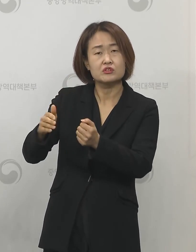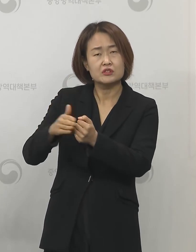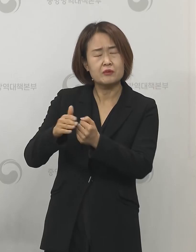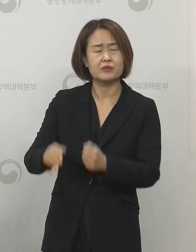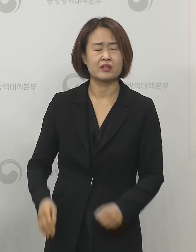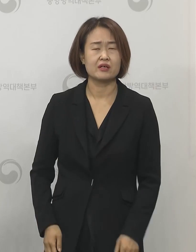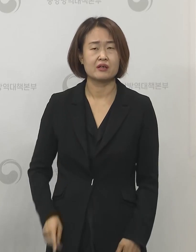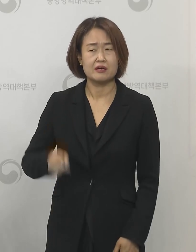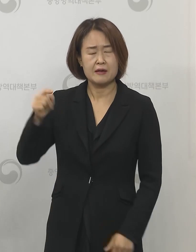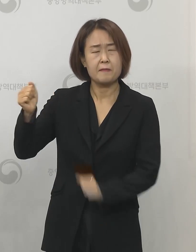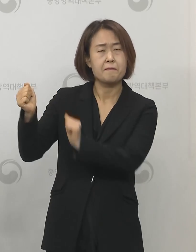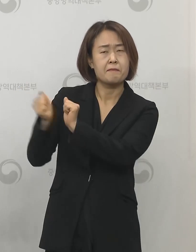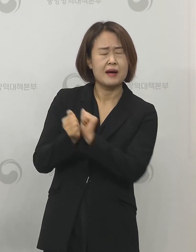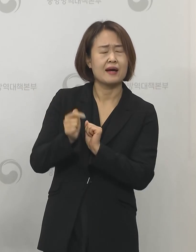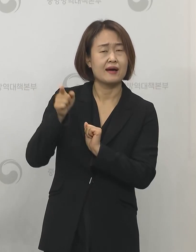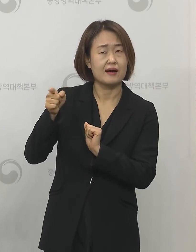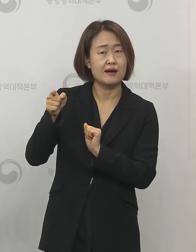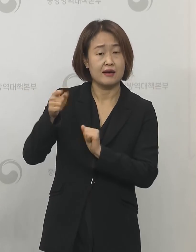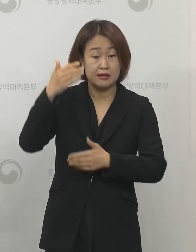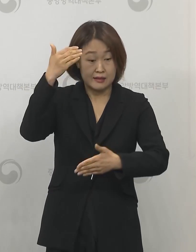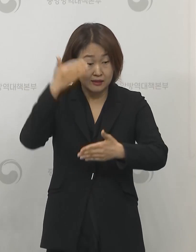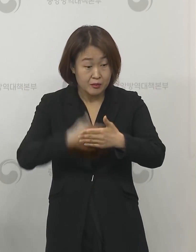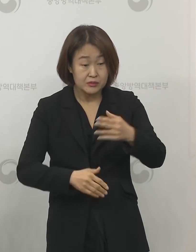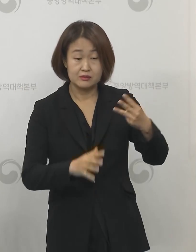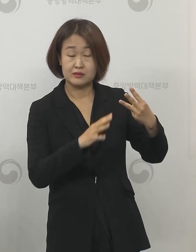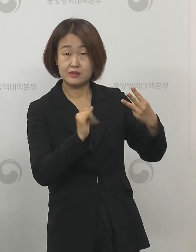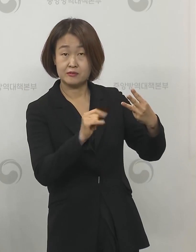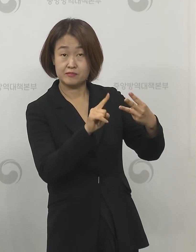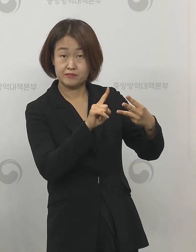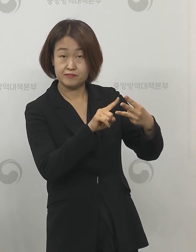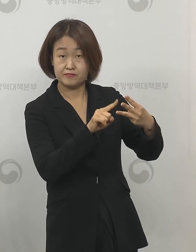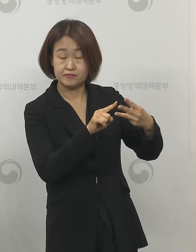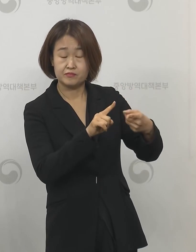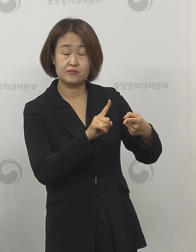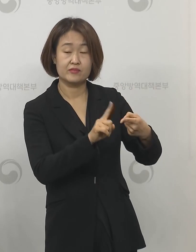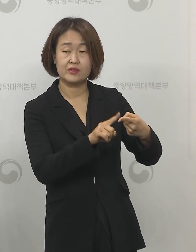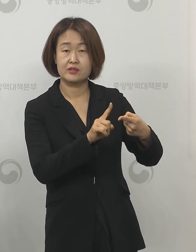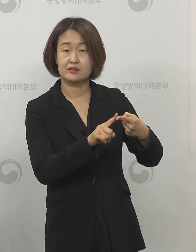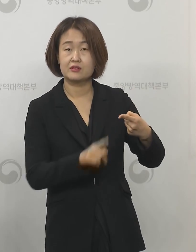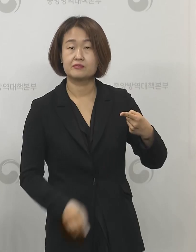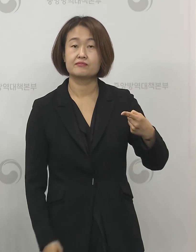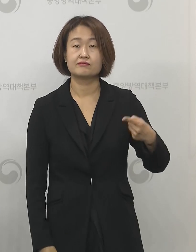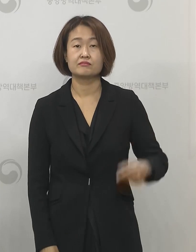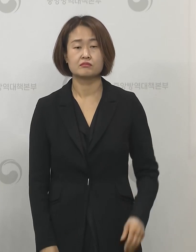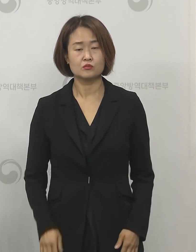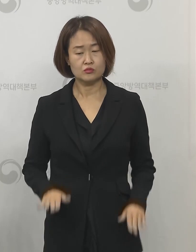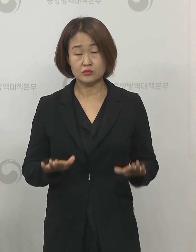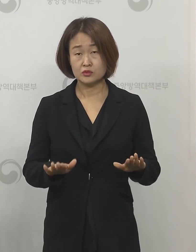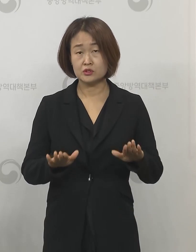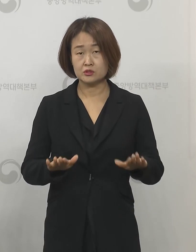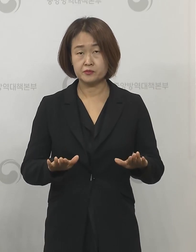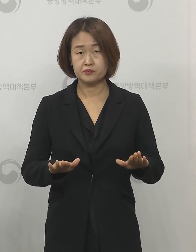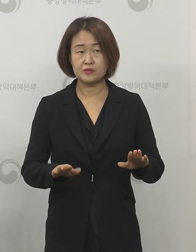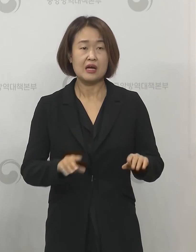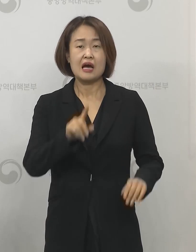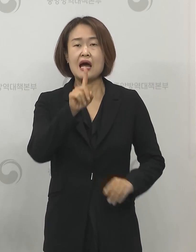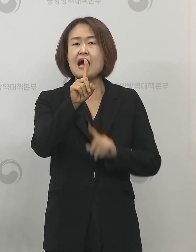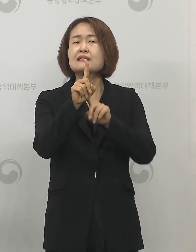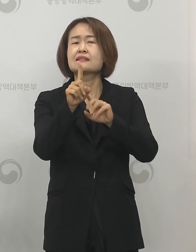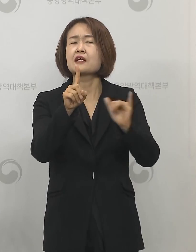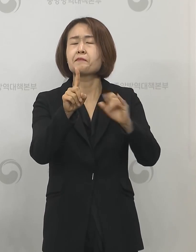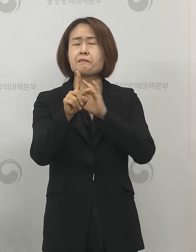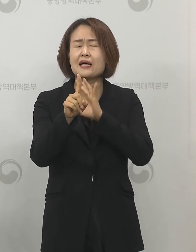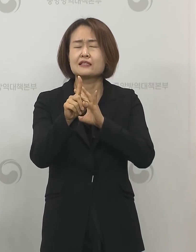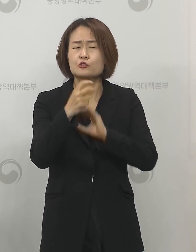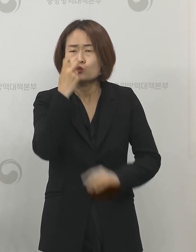해외에 노출이고요 나머지 3명에 대해서는 현재 1명만 조사 중이고